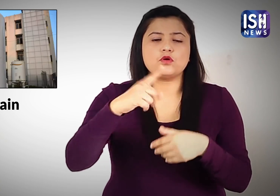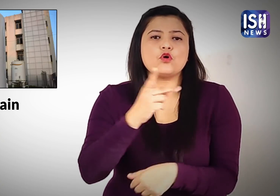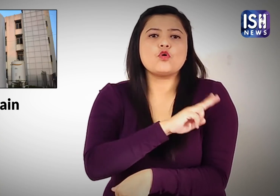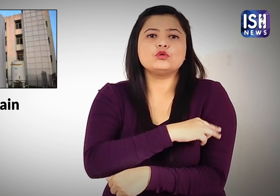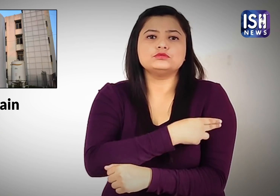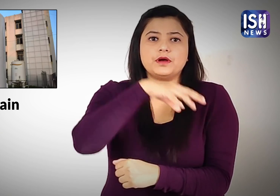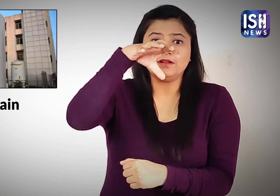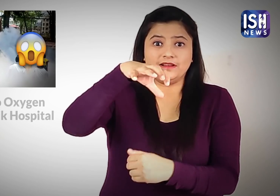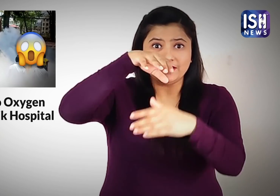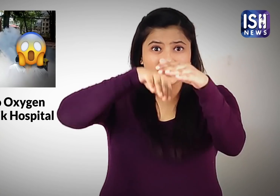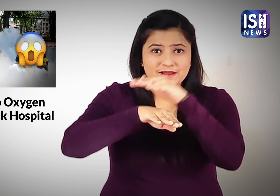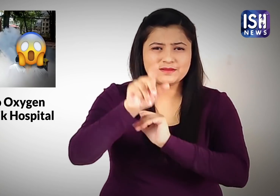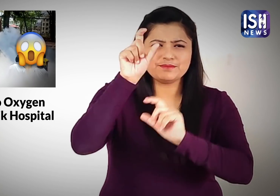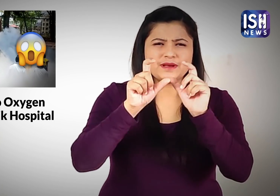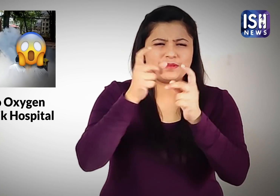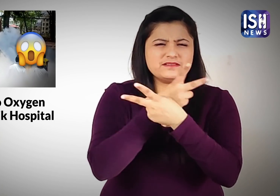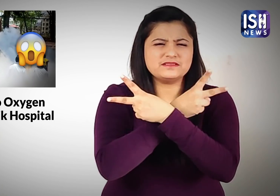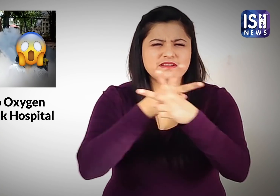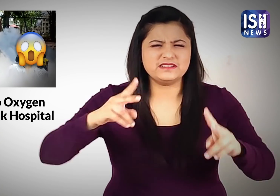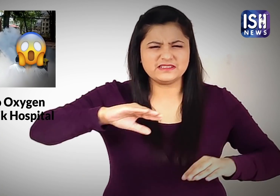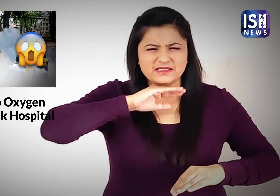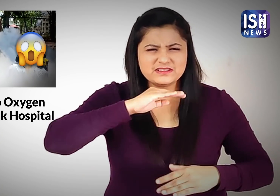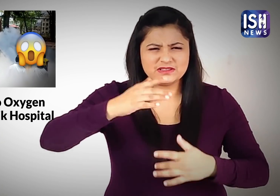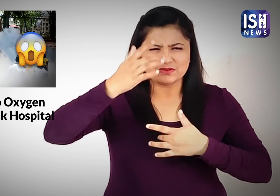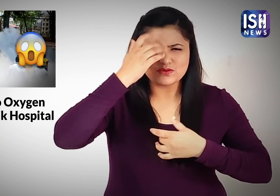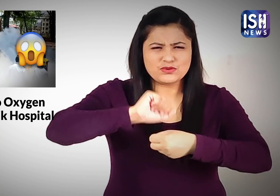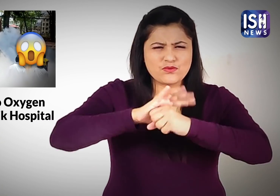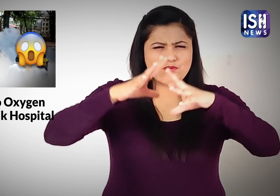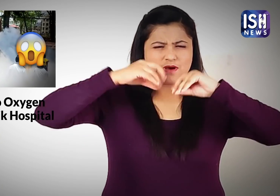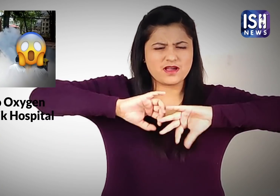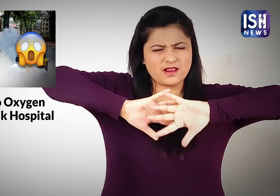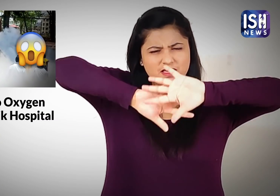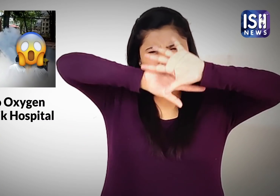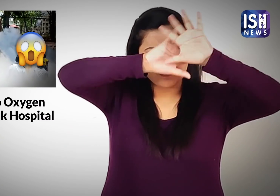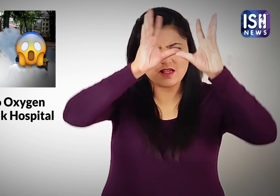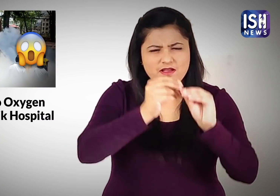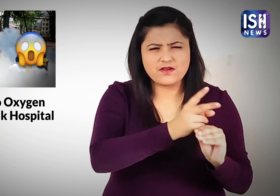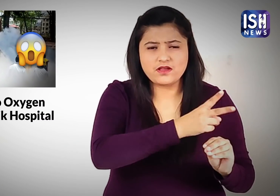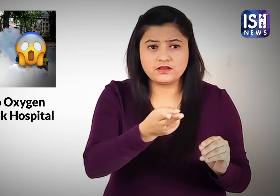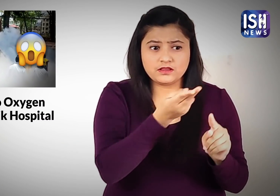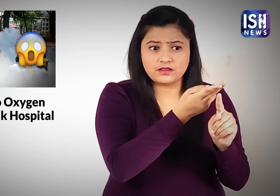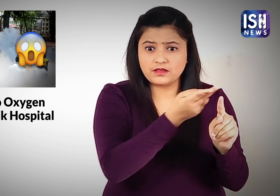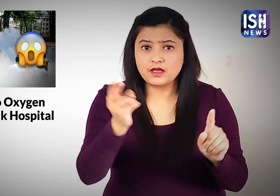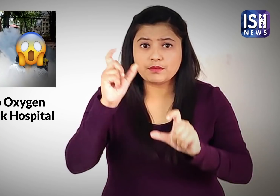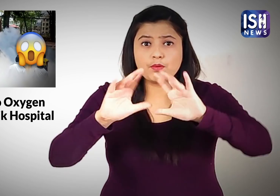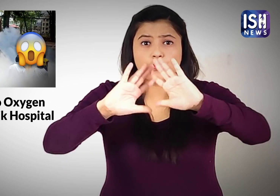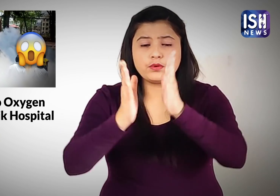में लगपक 700 मरीजों को विबिन्न कारणों से भर्दी किया गया था